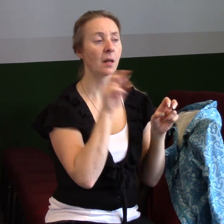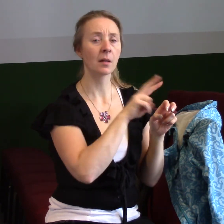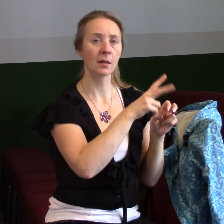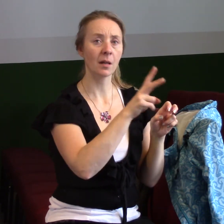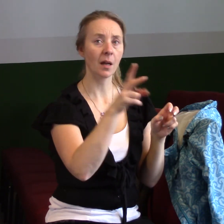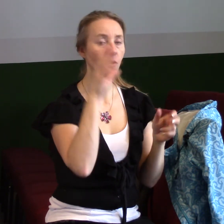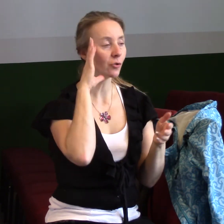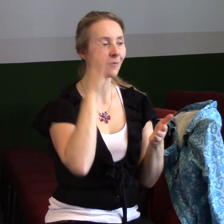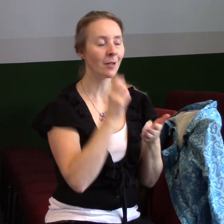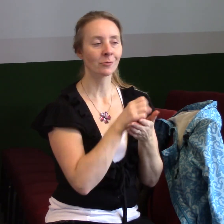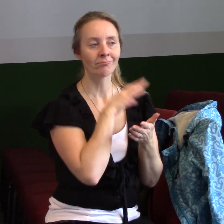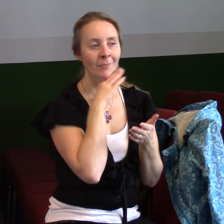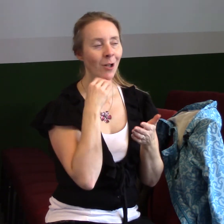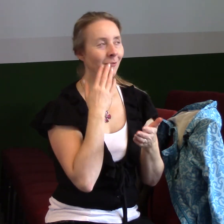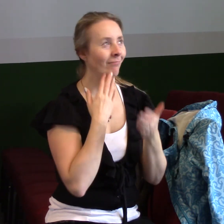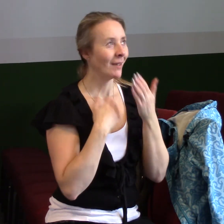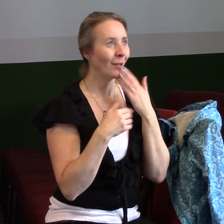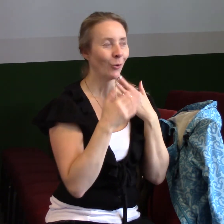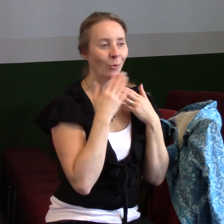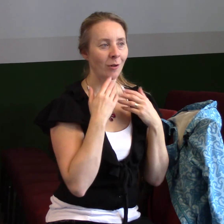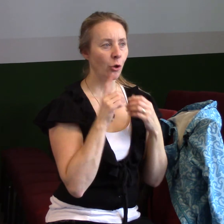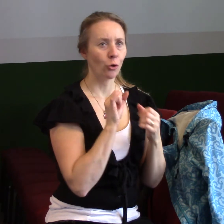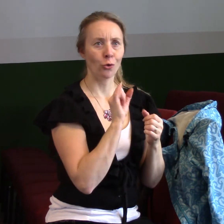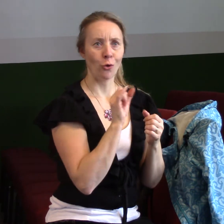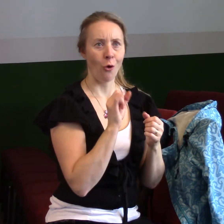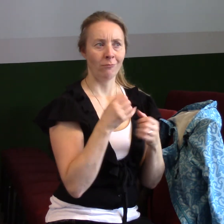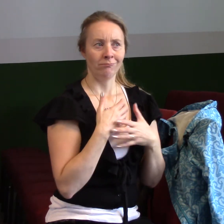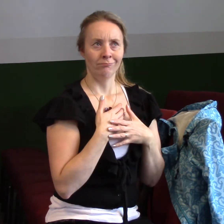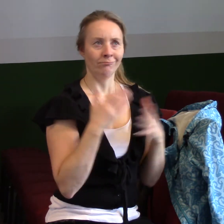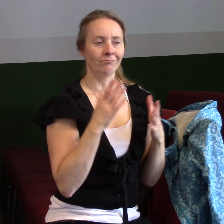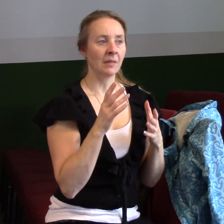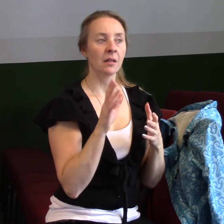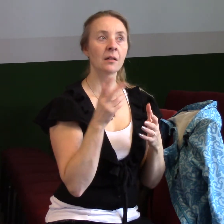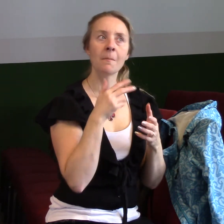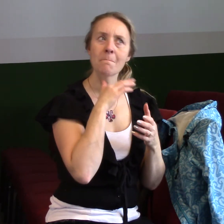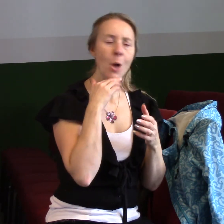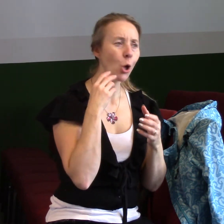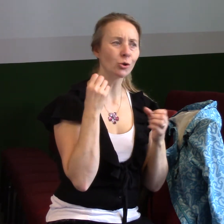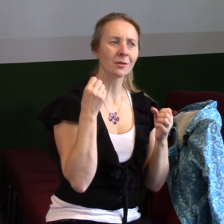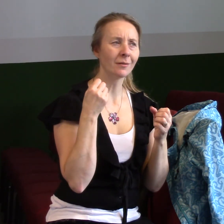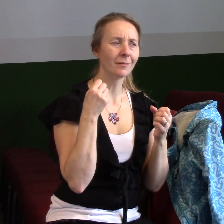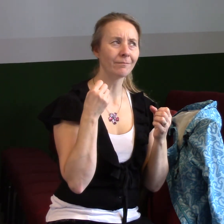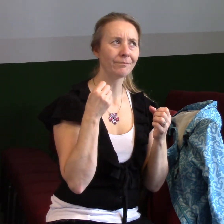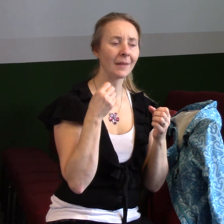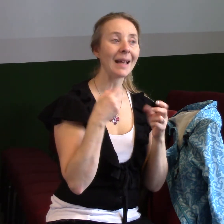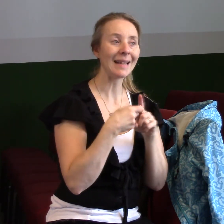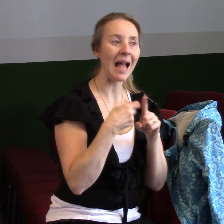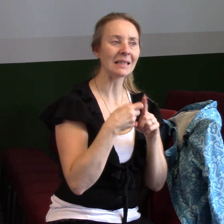úplně milují, takový ti aktivní, takový ti bojovníci, prostě nikdy není dost kázání o vítězství. Pro jiné lidi, kteří jsou